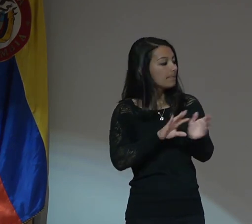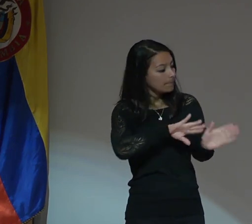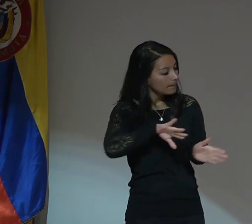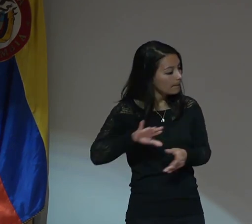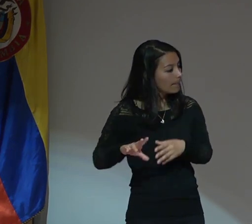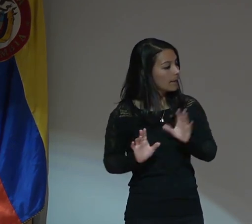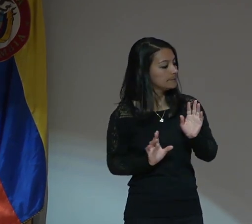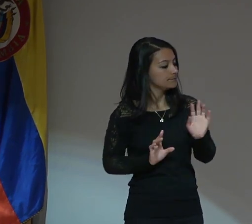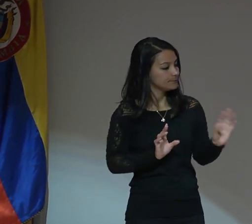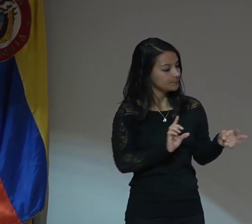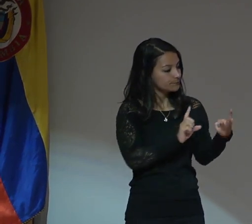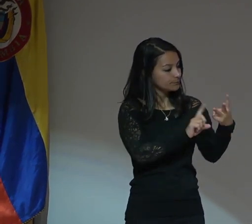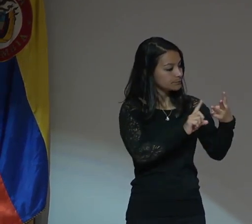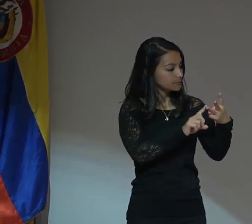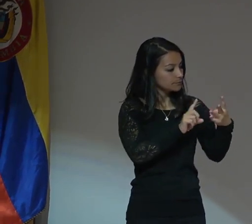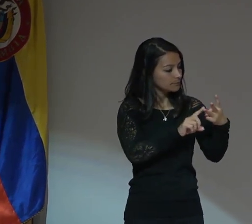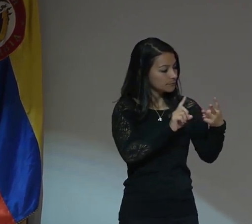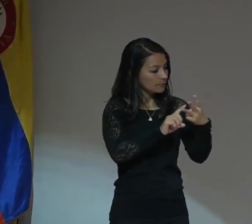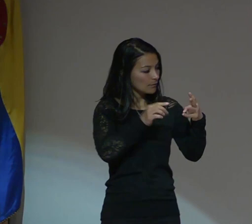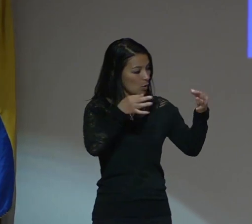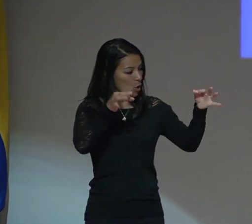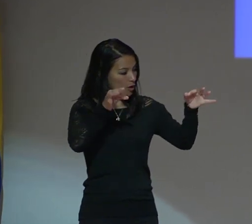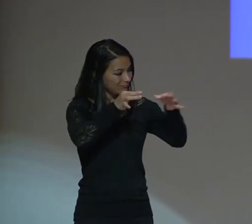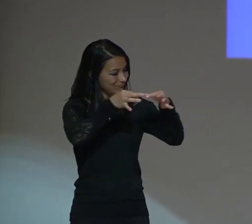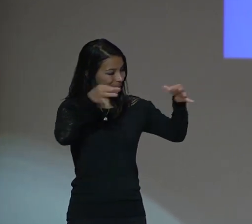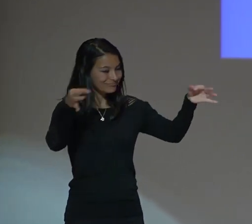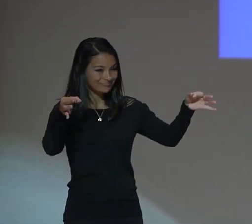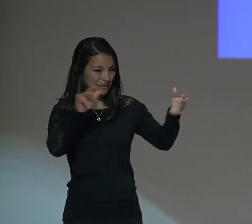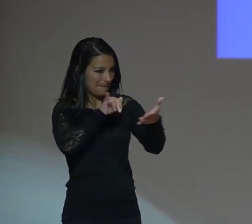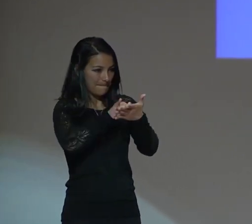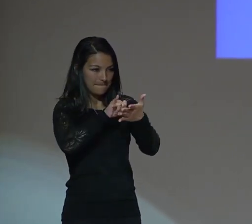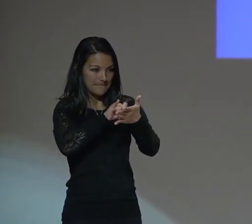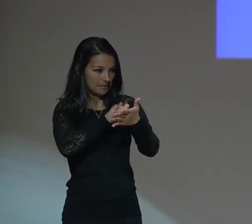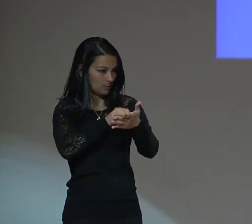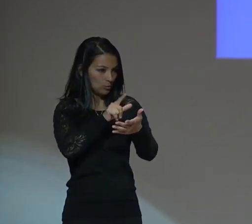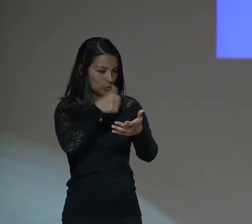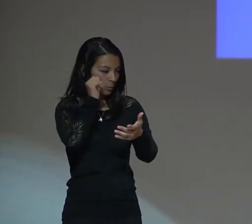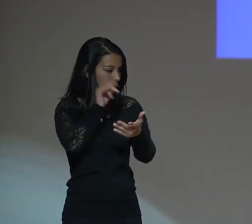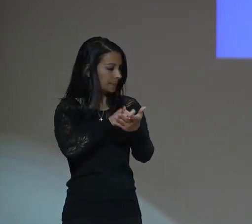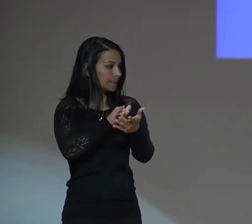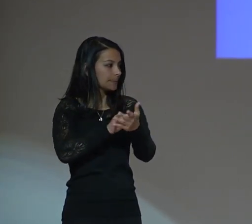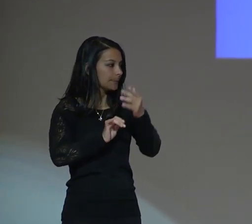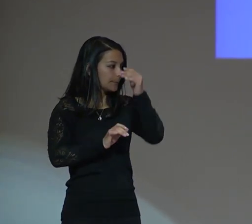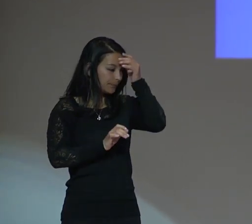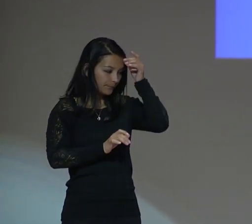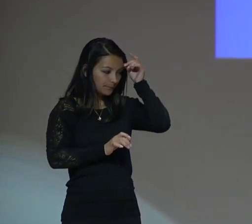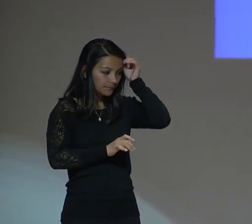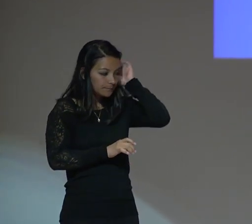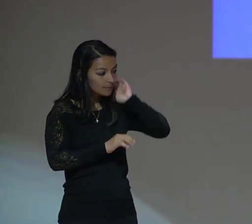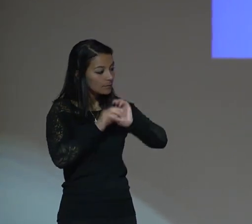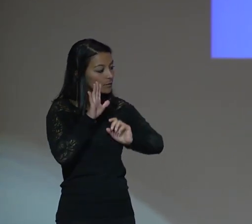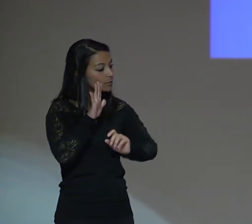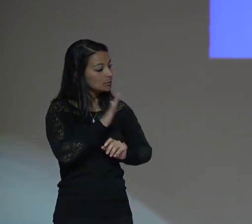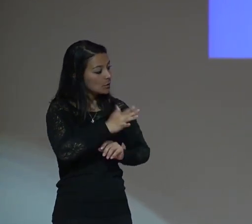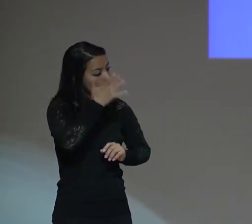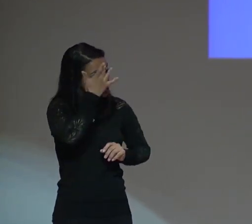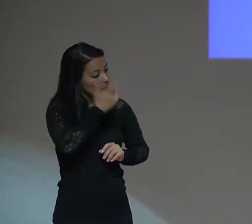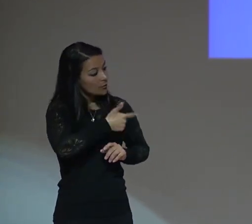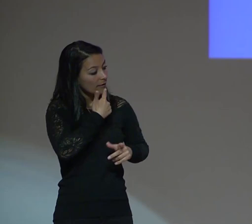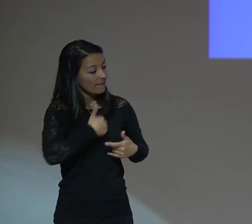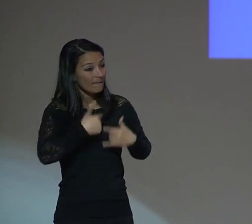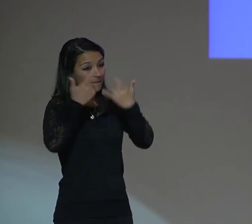esta tela emblemática igual, porque cuando